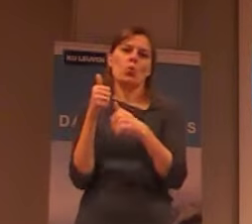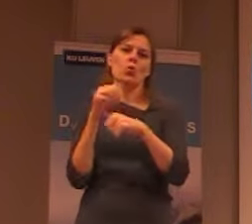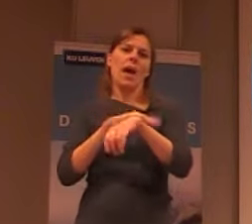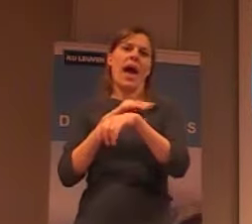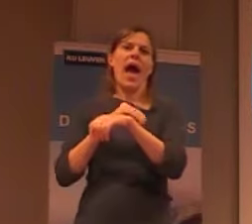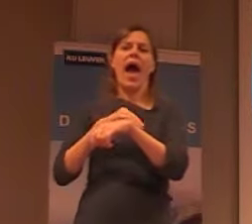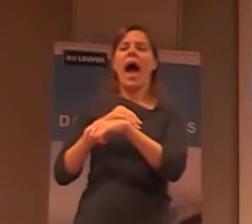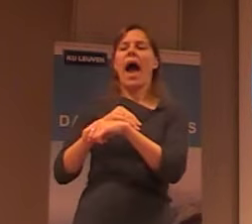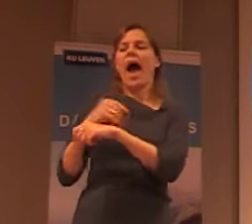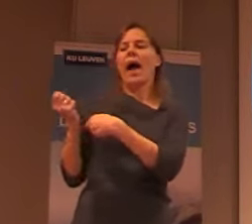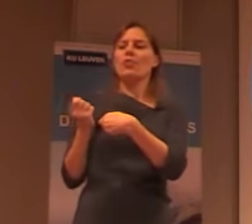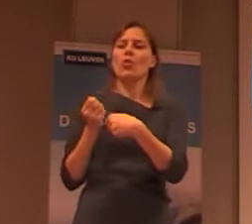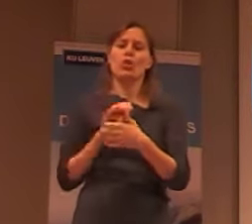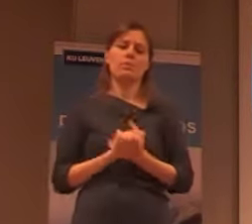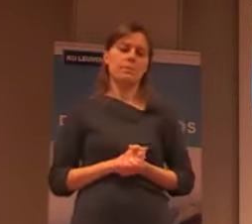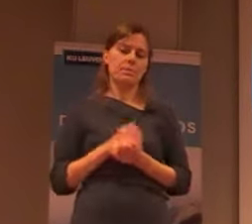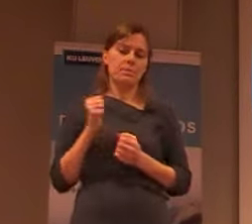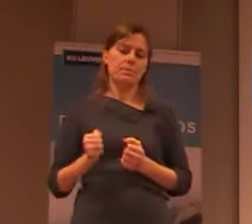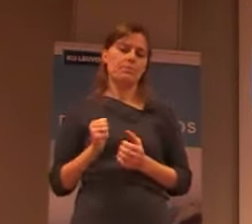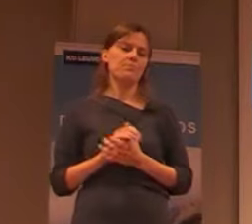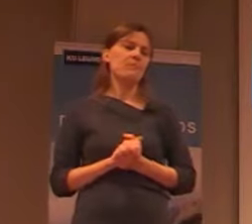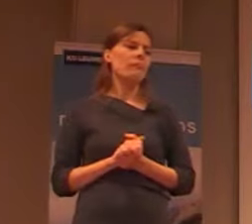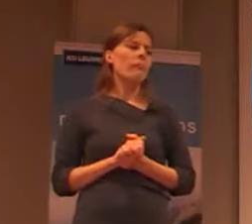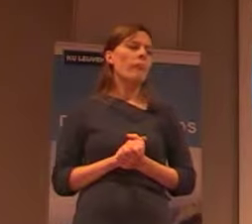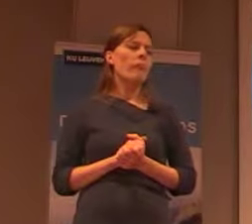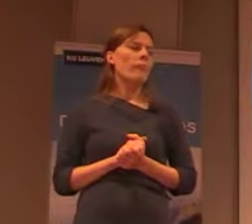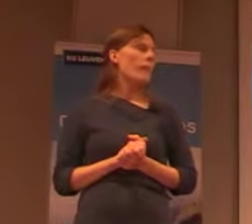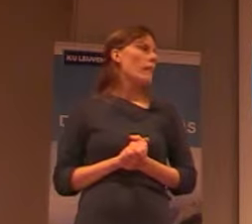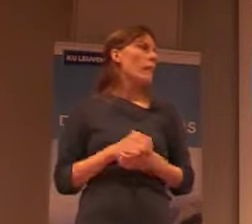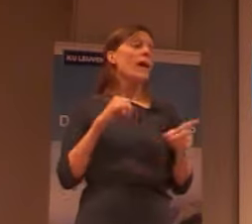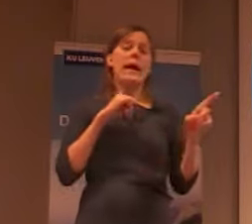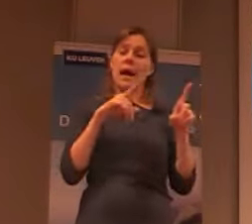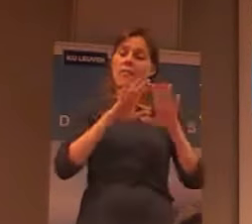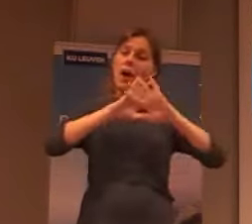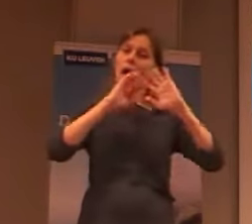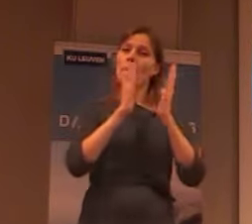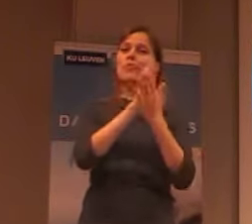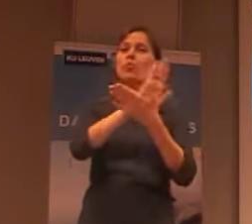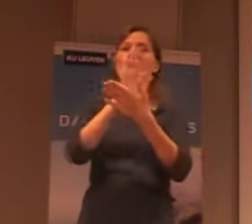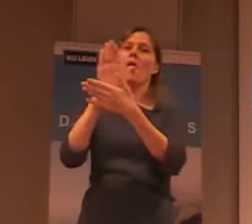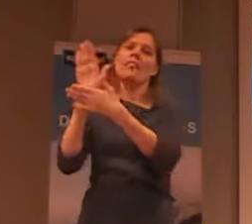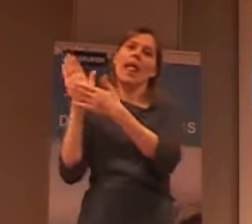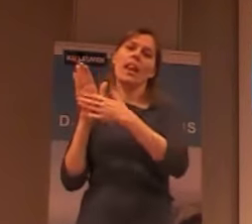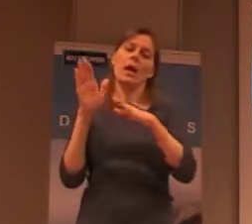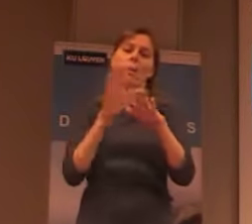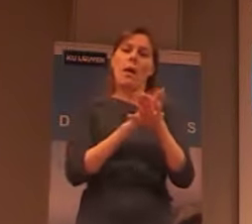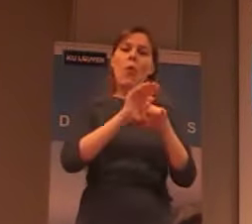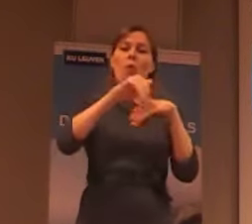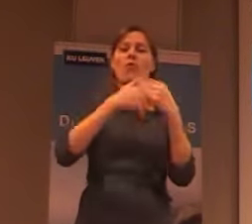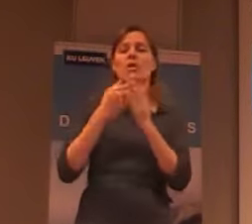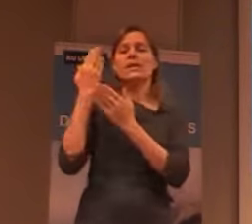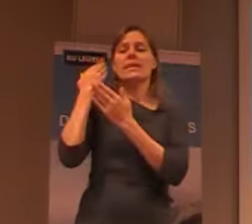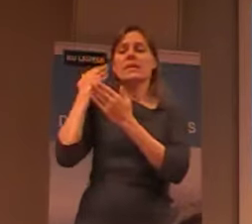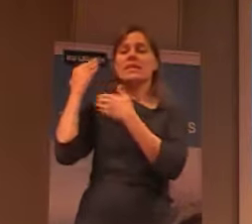shepherd. daar gebleven is. En daar heeft men onder andere een aantal tentoonstelling opgezet. over de geschiedenis van